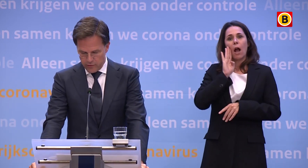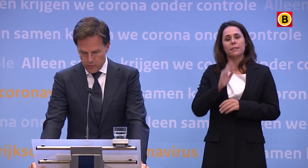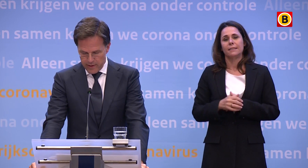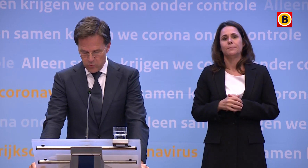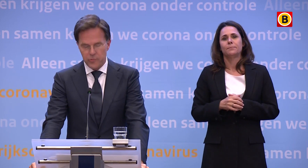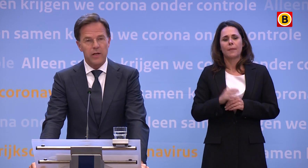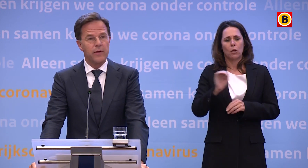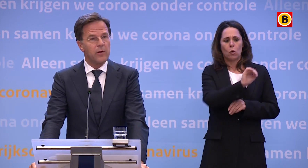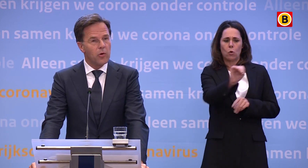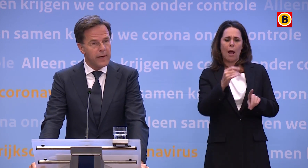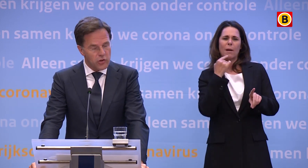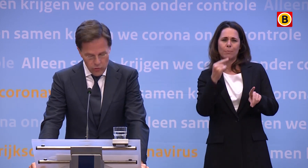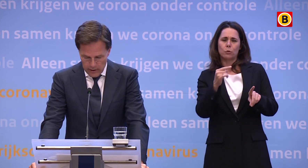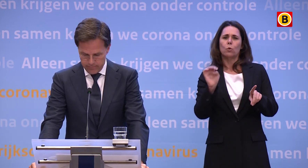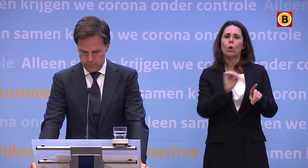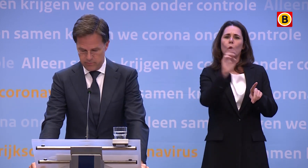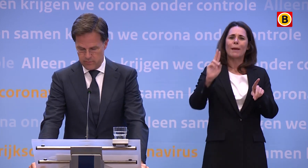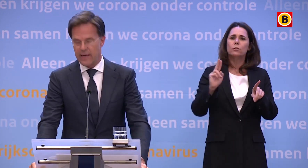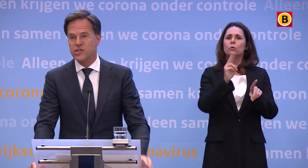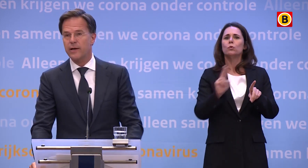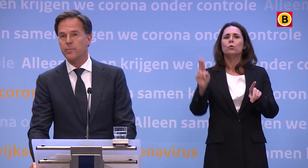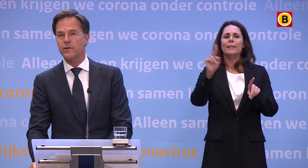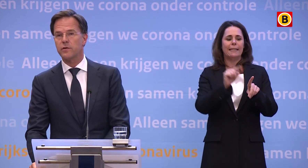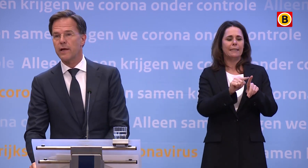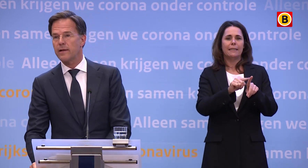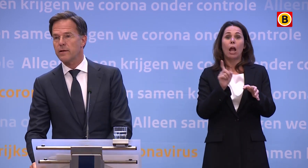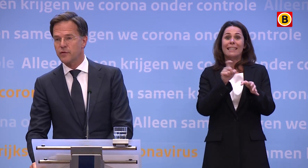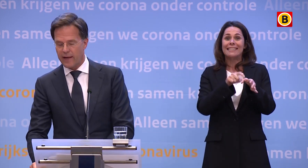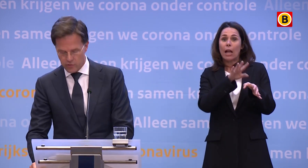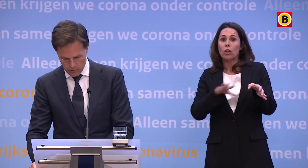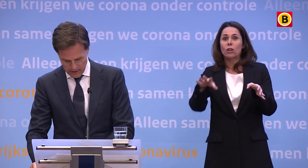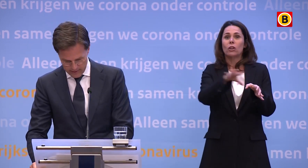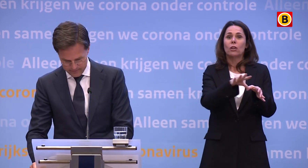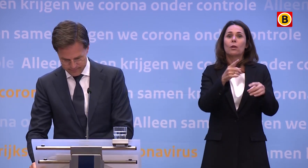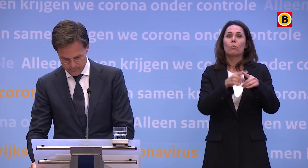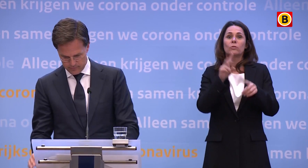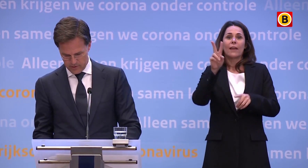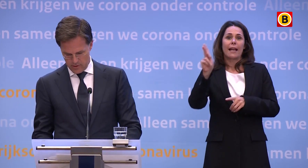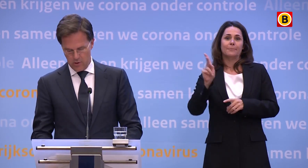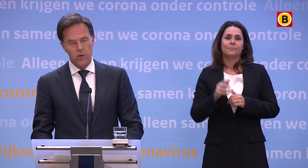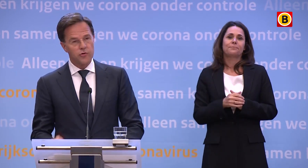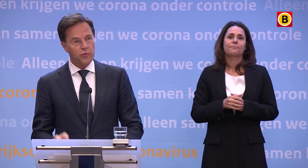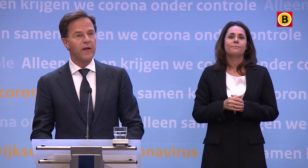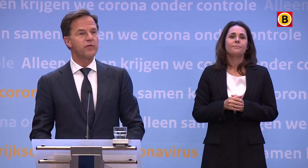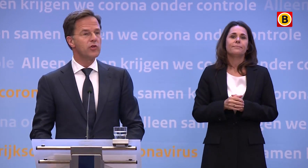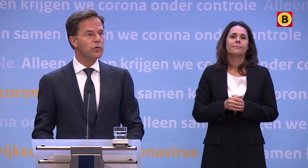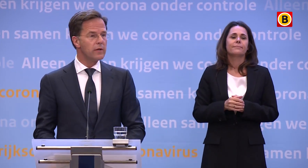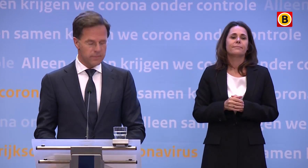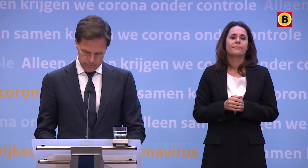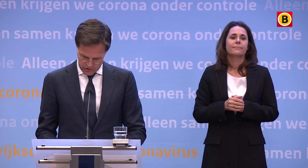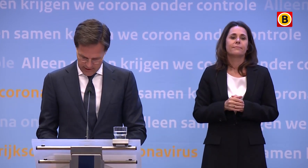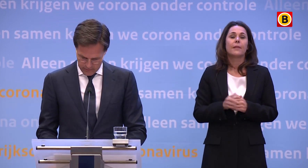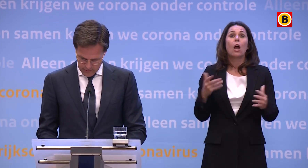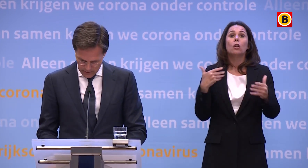Europa doe ik formeel op de landen in de Europese Unie, het Schengengebied en het Verenigd Koninkrijk. Tot 15